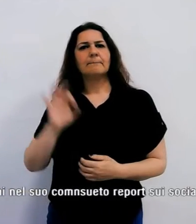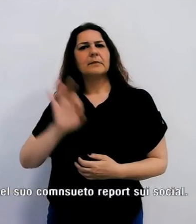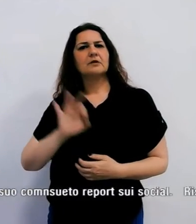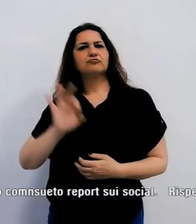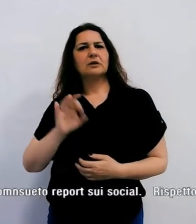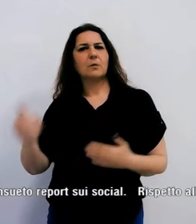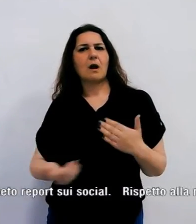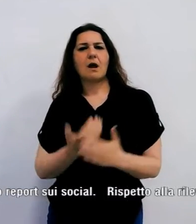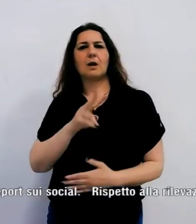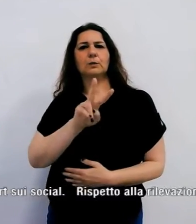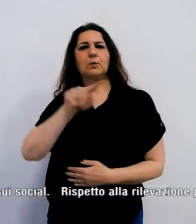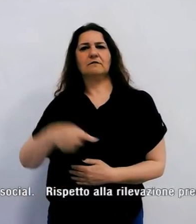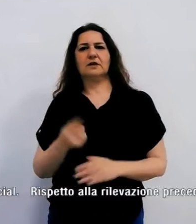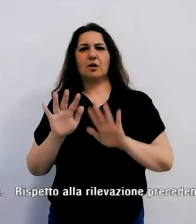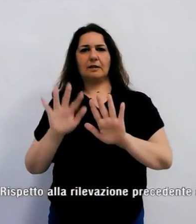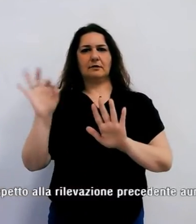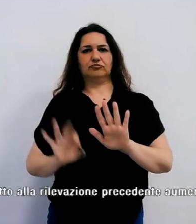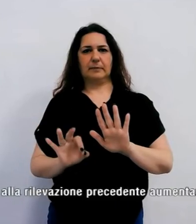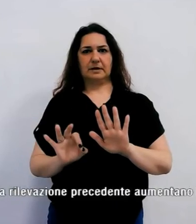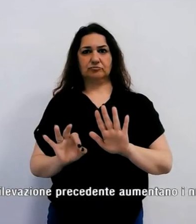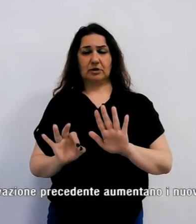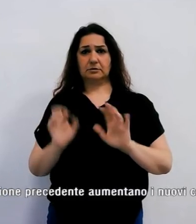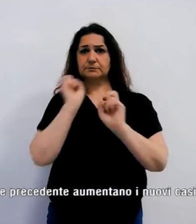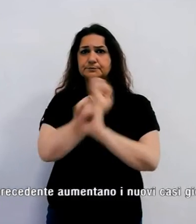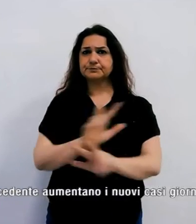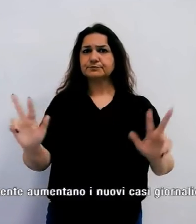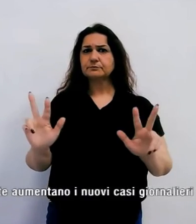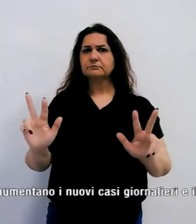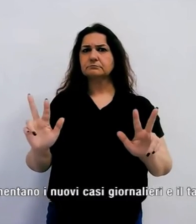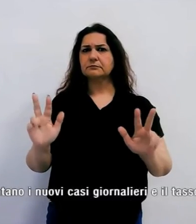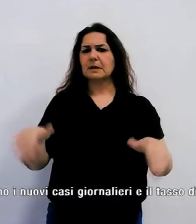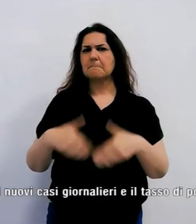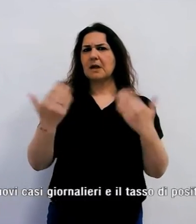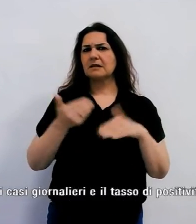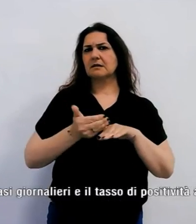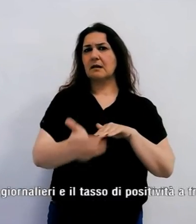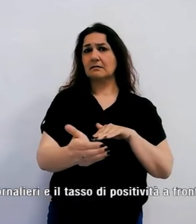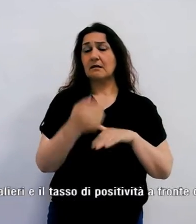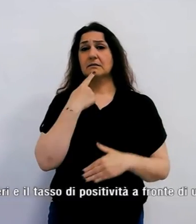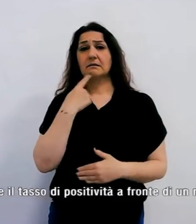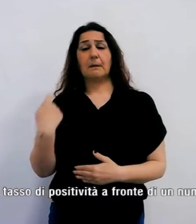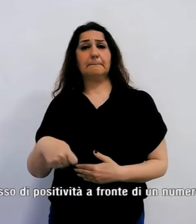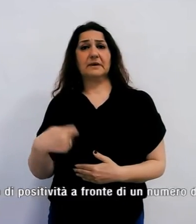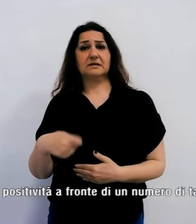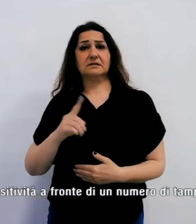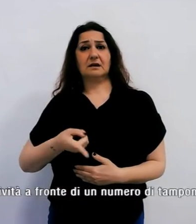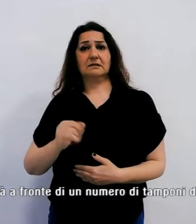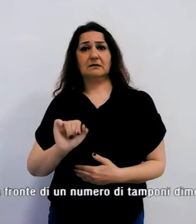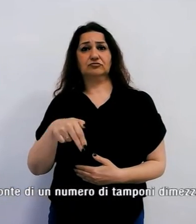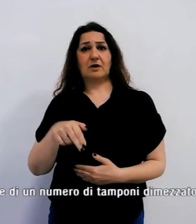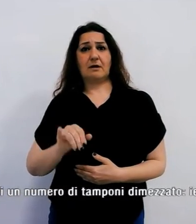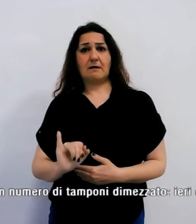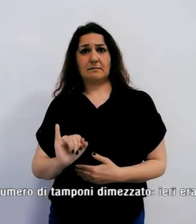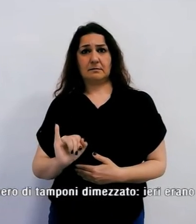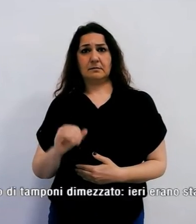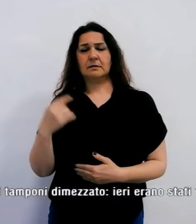,10%. Lo ha reso noto in tarda mattinata il presidente della regione toscana Gianni nel suo consueto